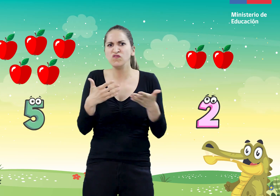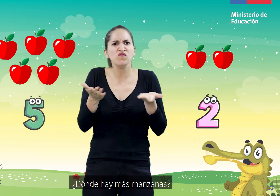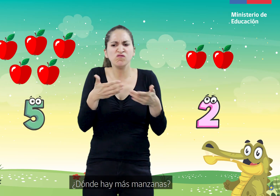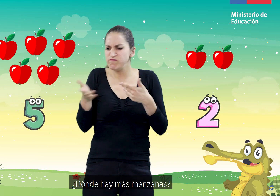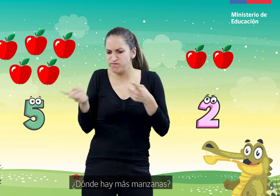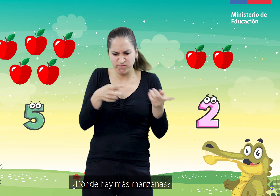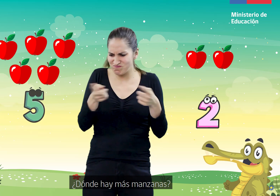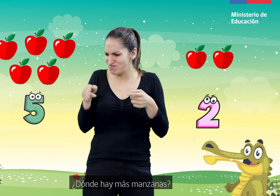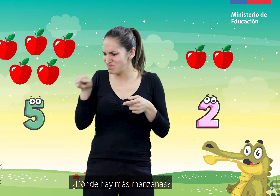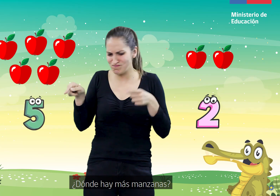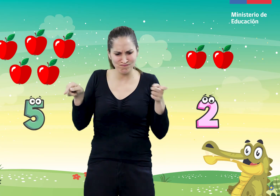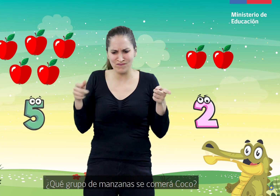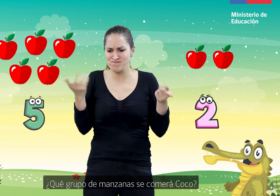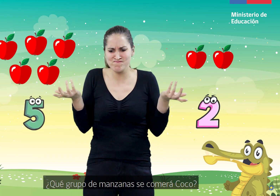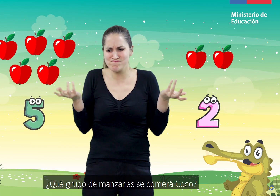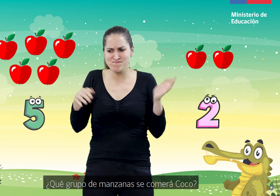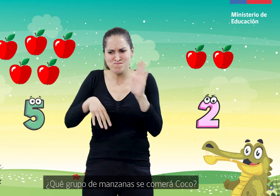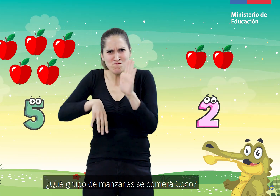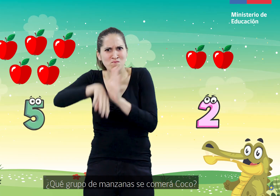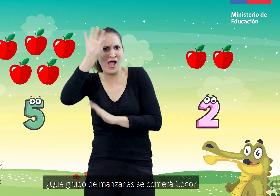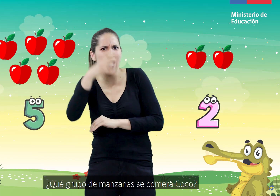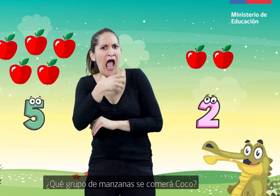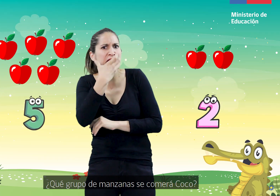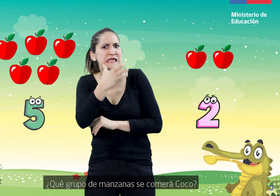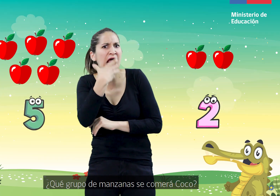¿Dónde hay más manzanas? ¿Qué grupo de manzanas se comerá Coco?